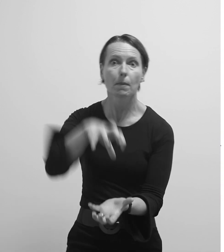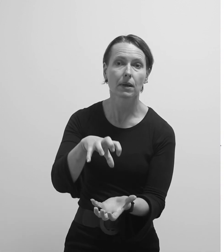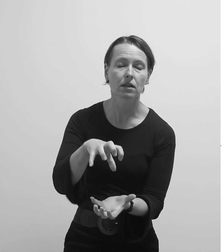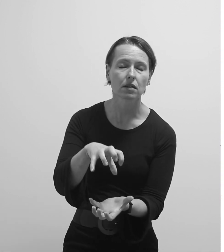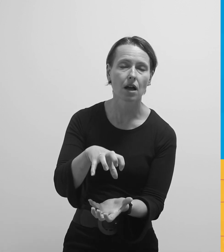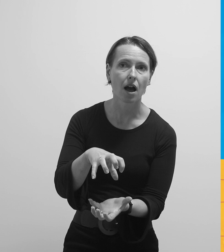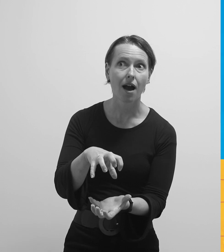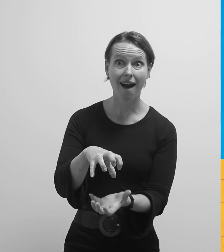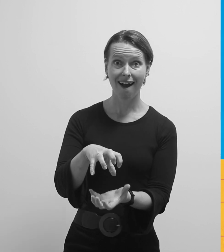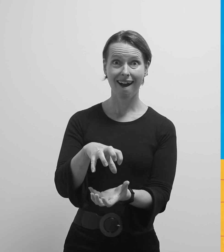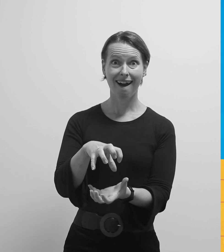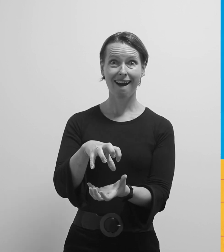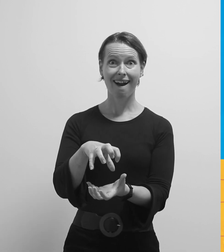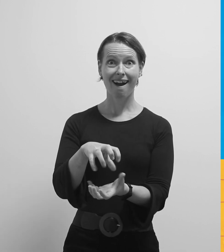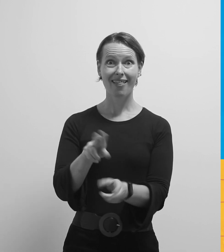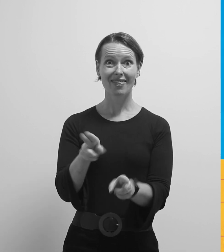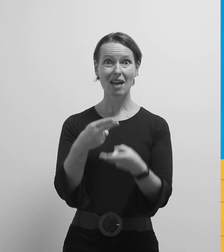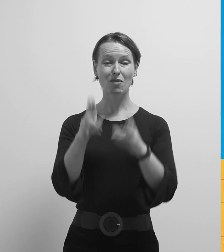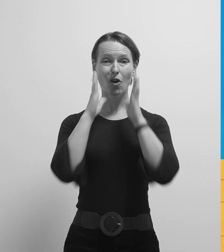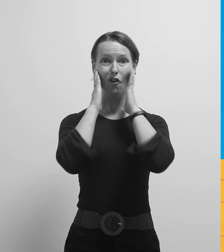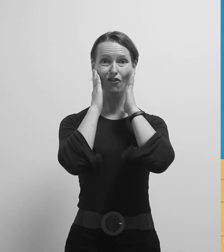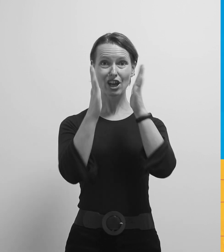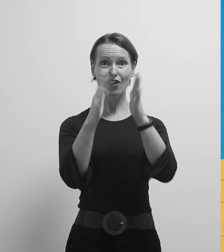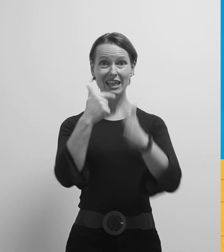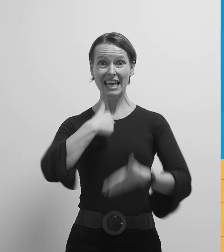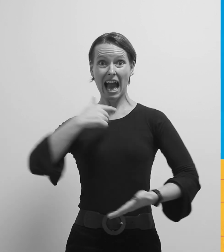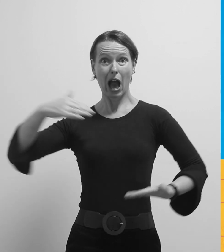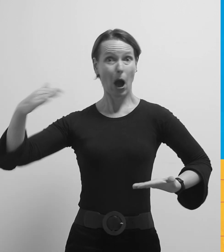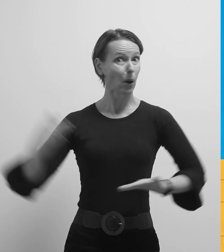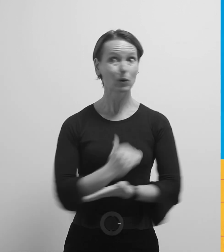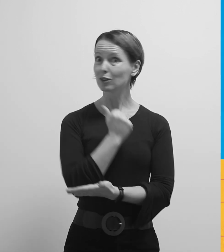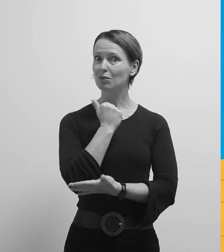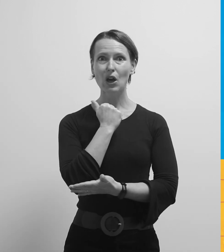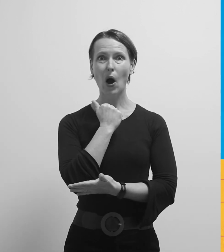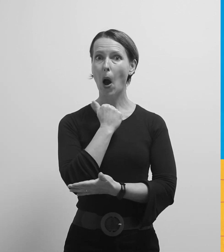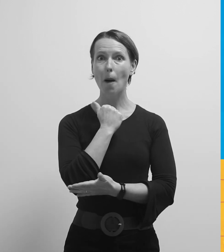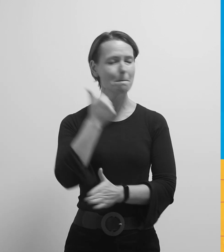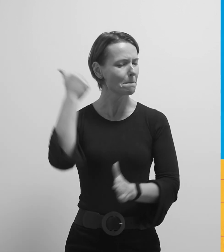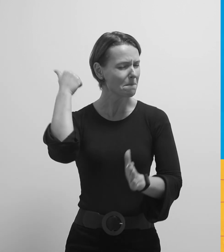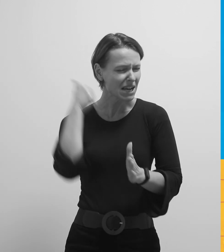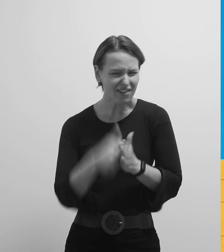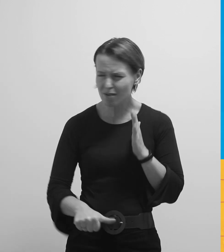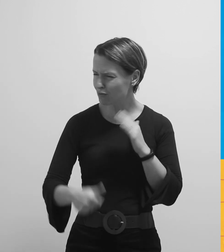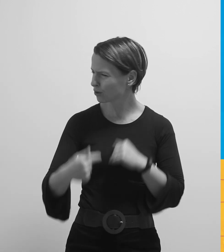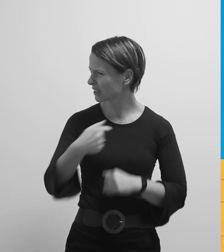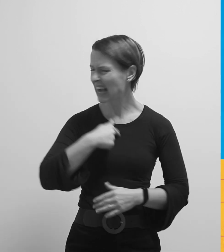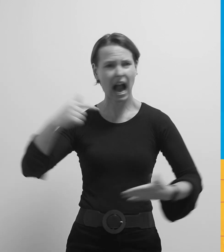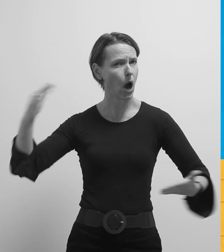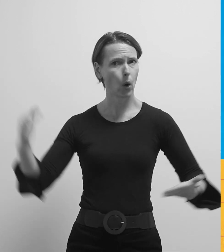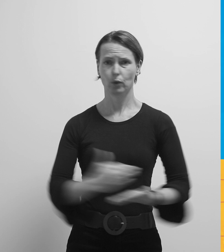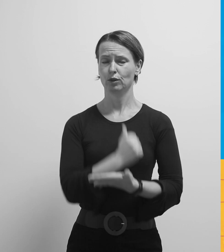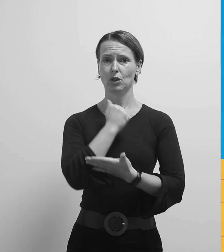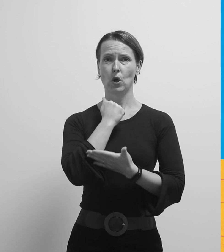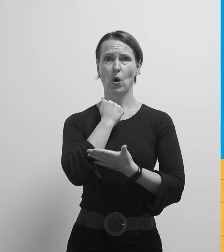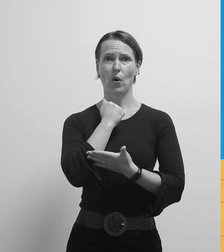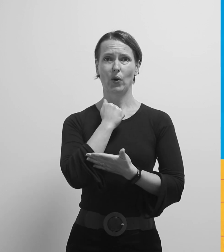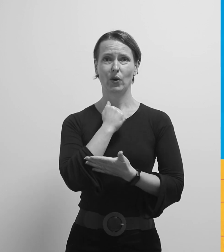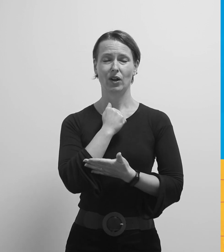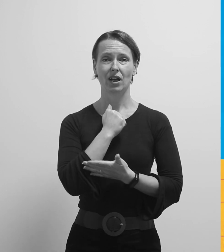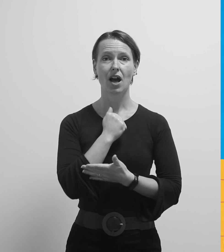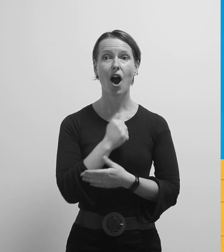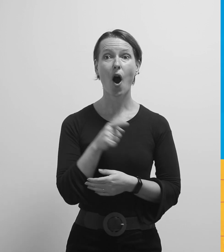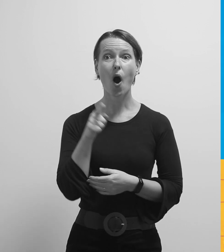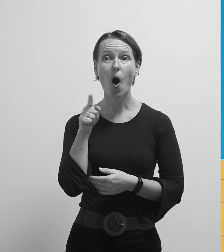Sad. Ne mogu vjerovati da sam uspio. I to iz prvog pokušaja.